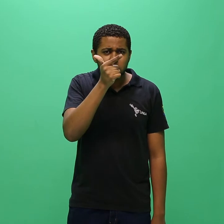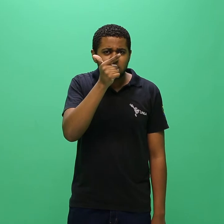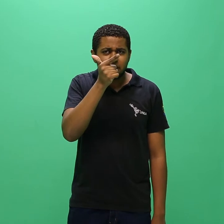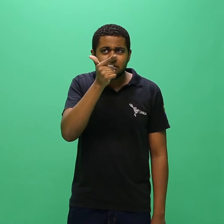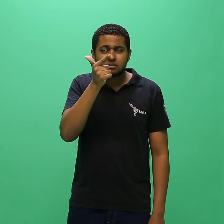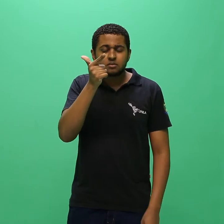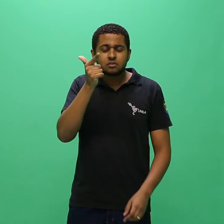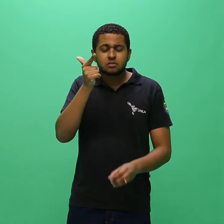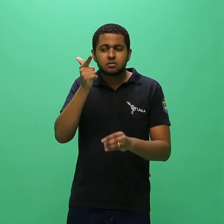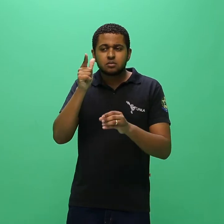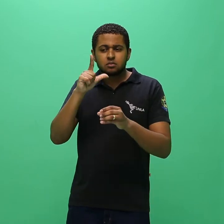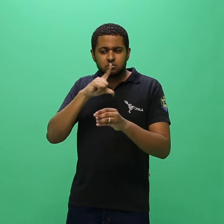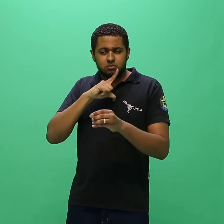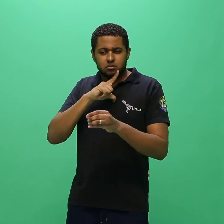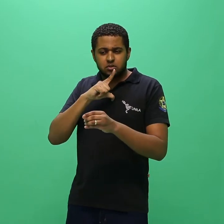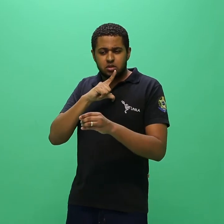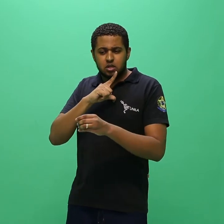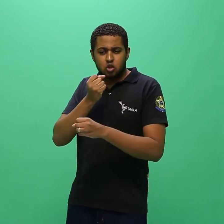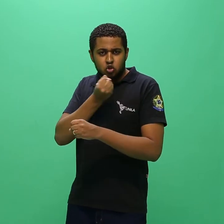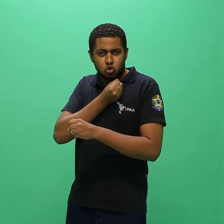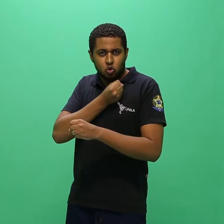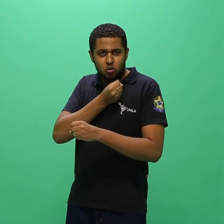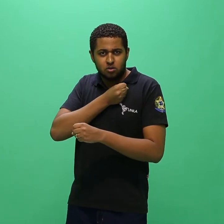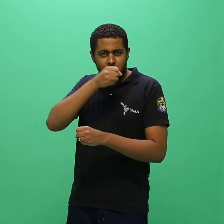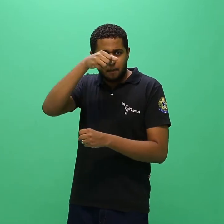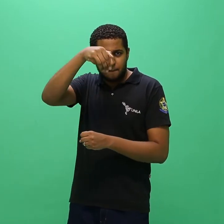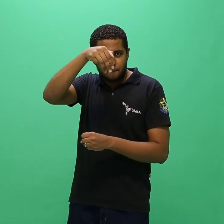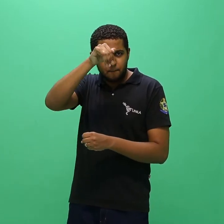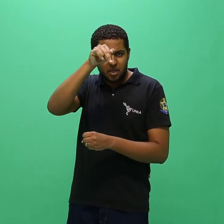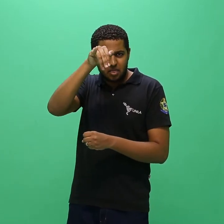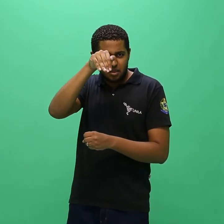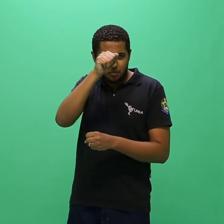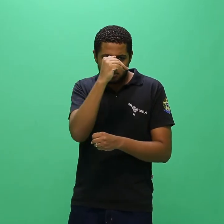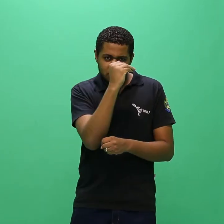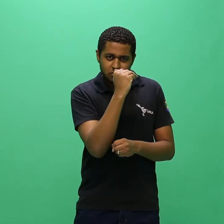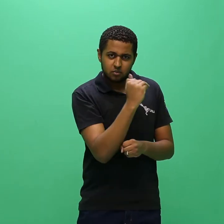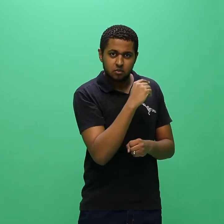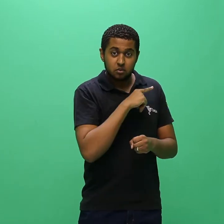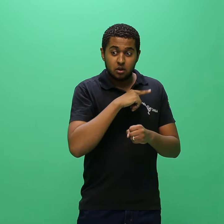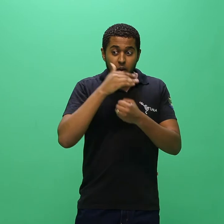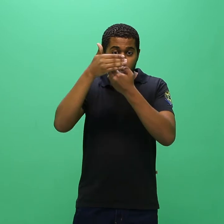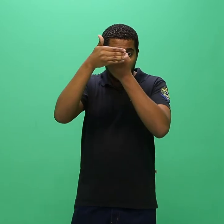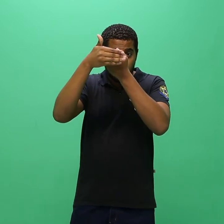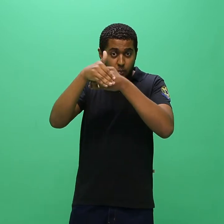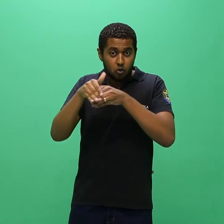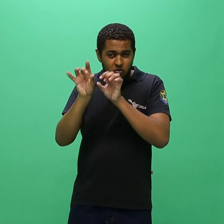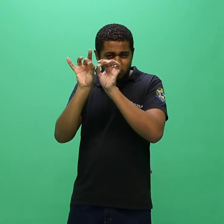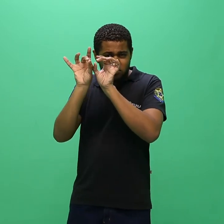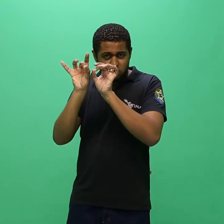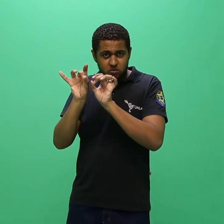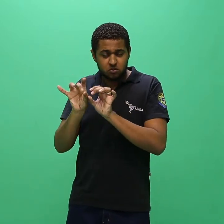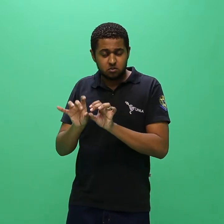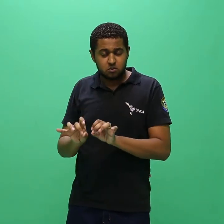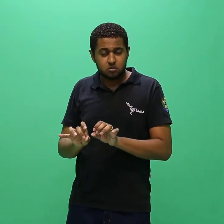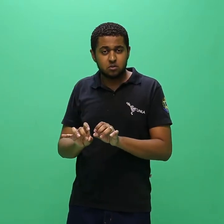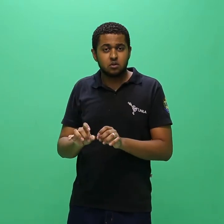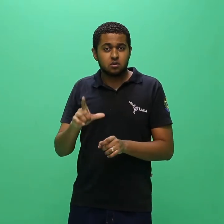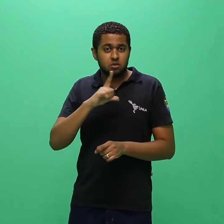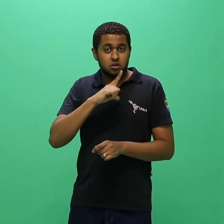avaliação específica, prova, pela coordenação de curso será adotado como nota mínima para a